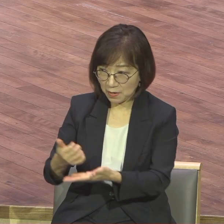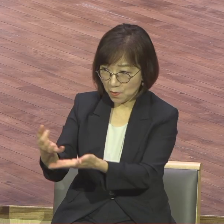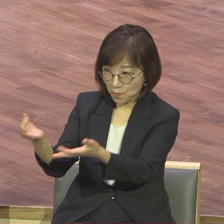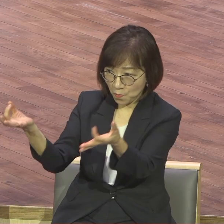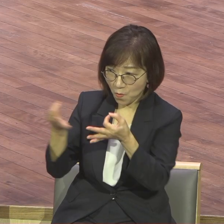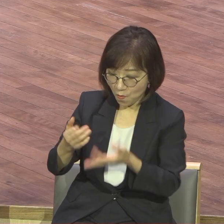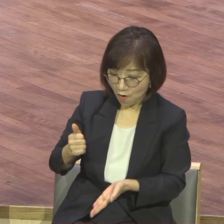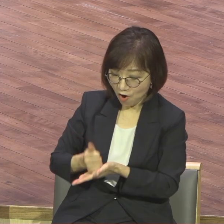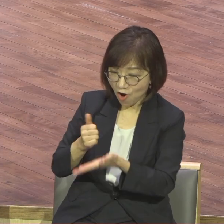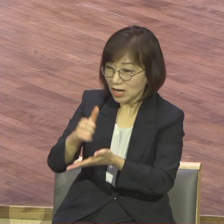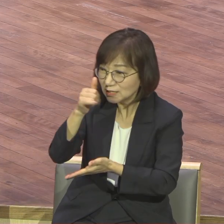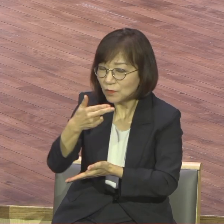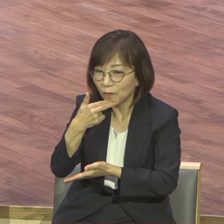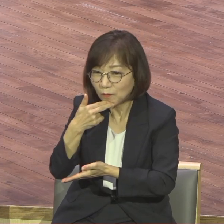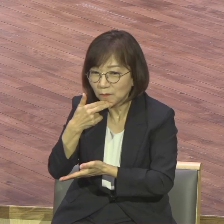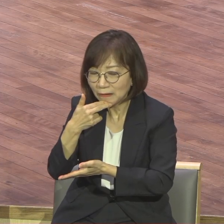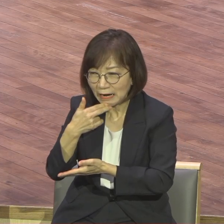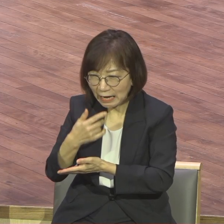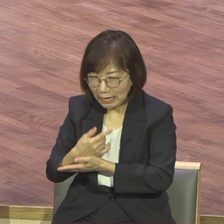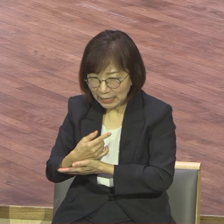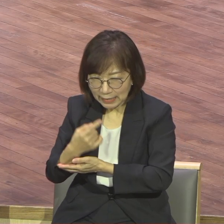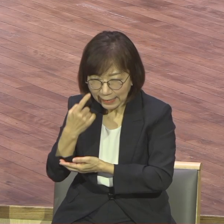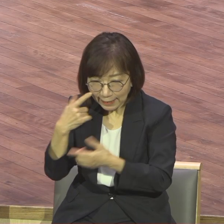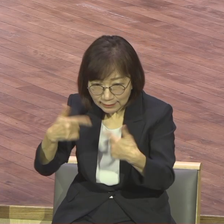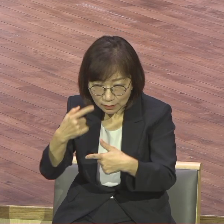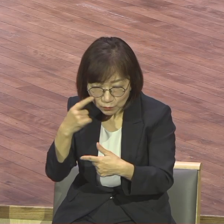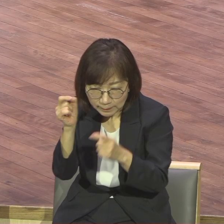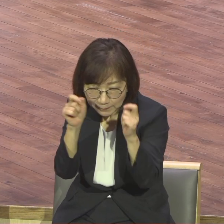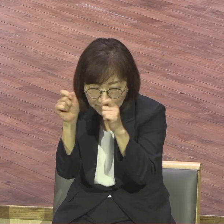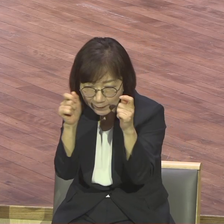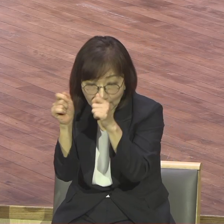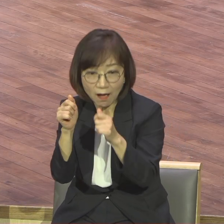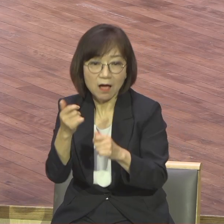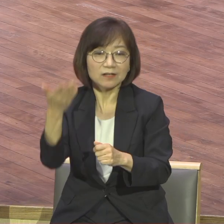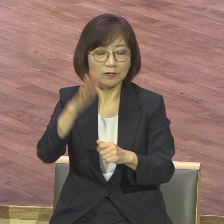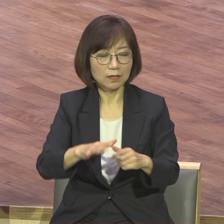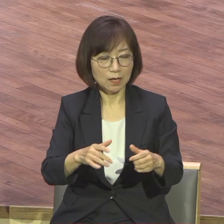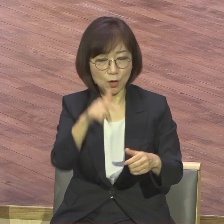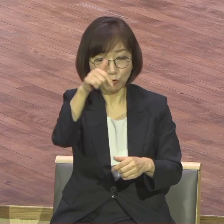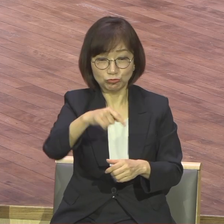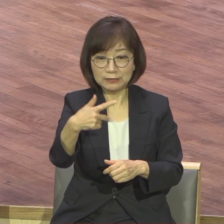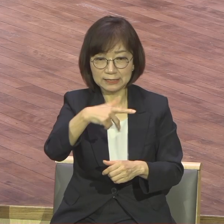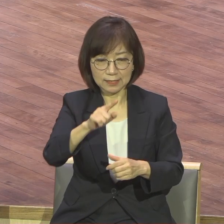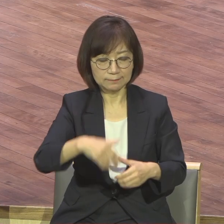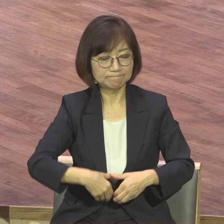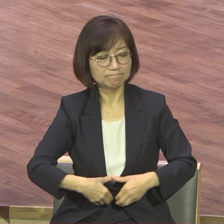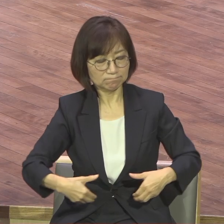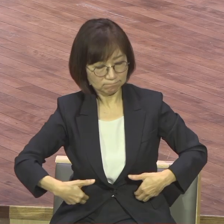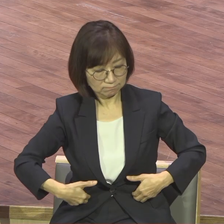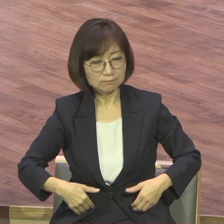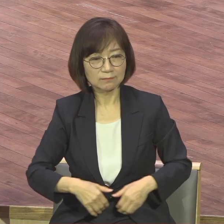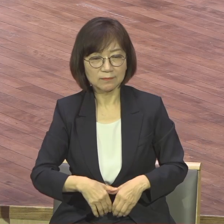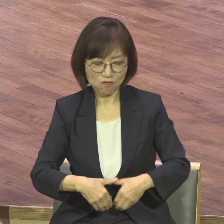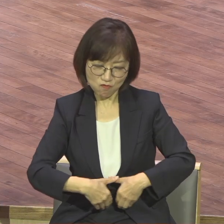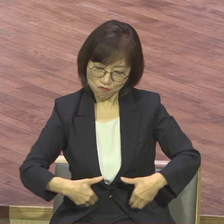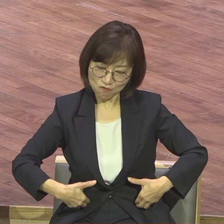군자는 그렇지 않다는 얘기에요 우리의 삶이요 군자같이 영적 큰 자가 되기 바랍니다